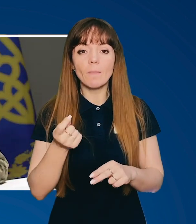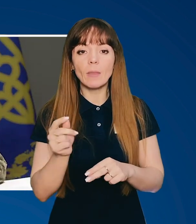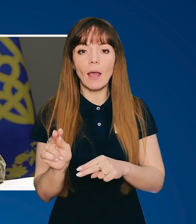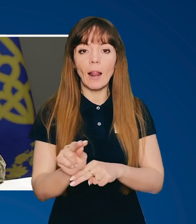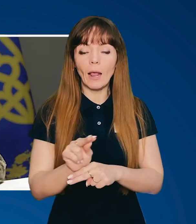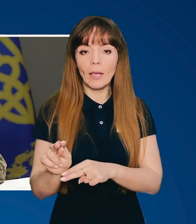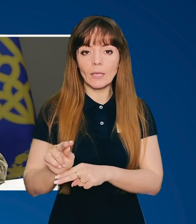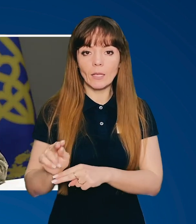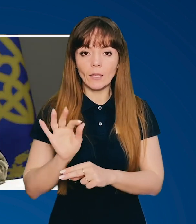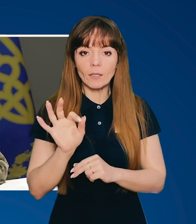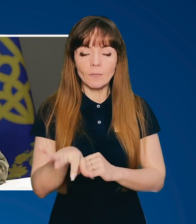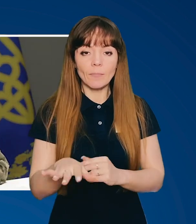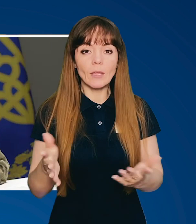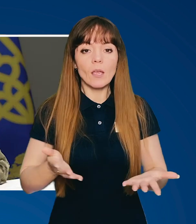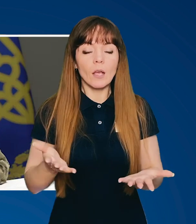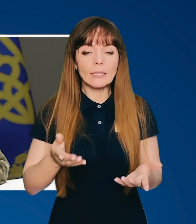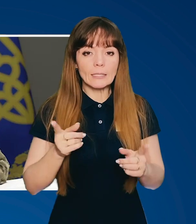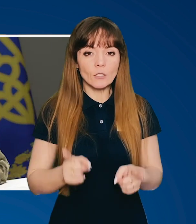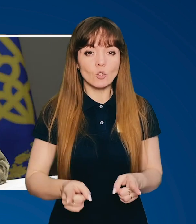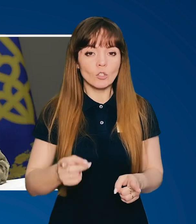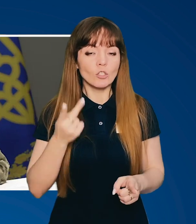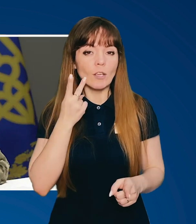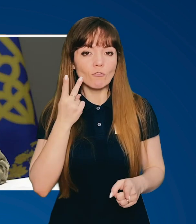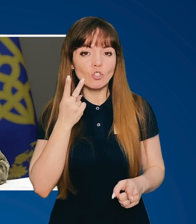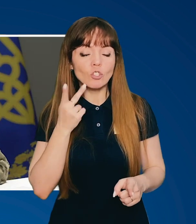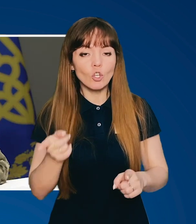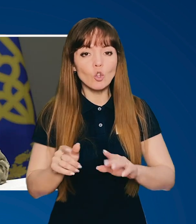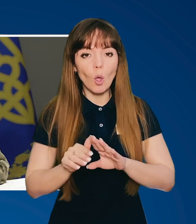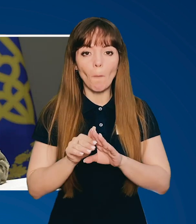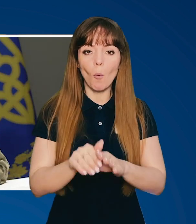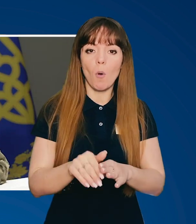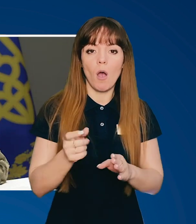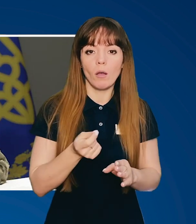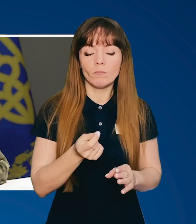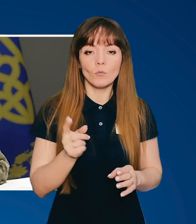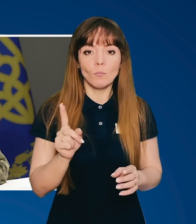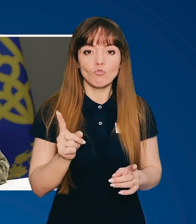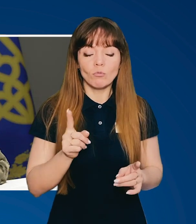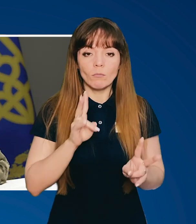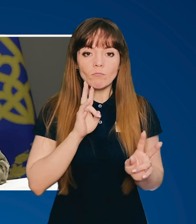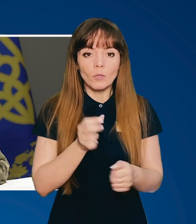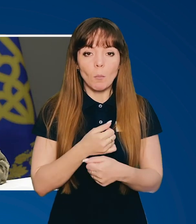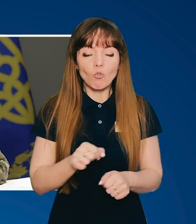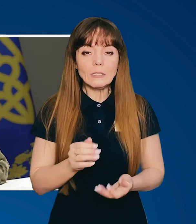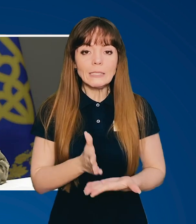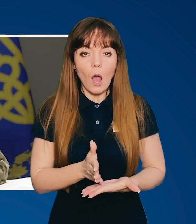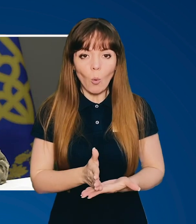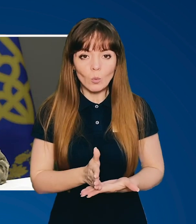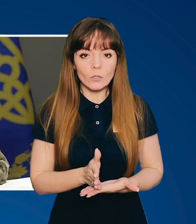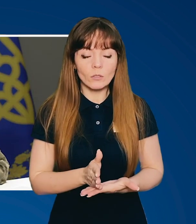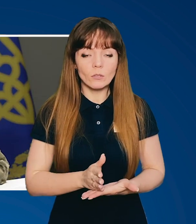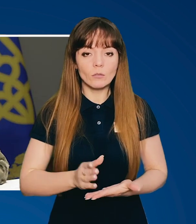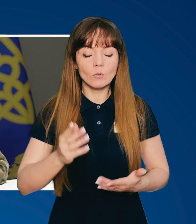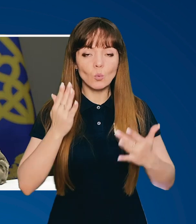ліки, які дійсно завжди допомагають. Тому що не можна знаходитись